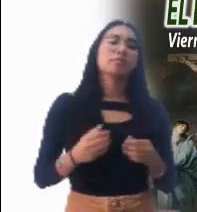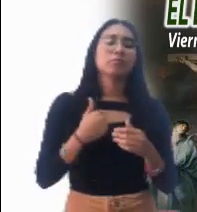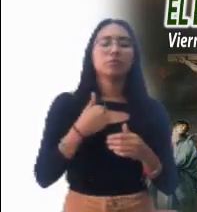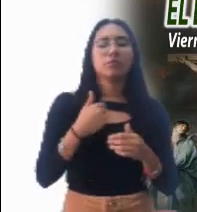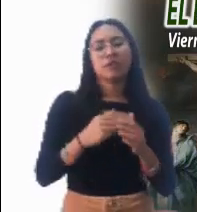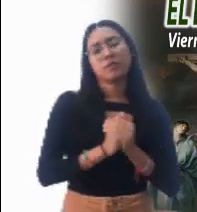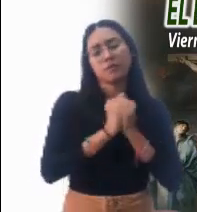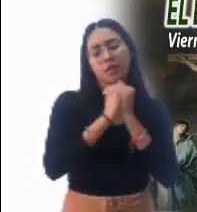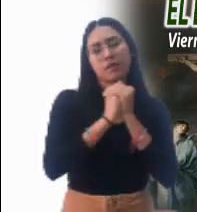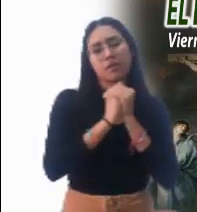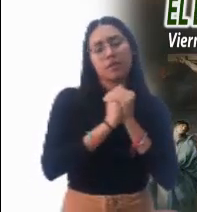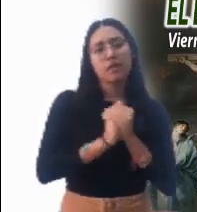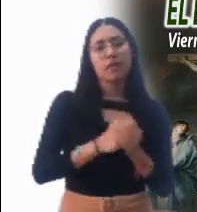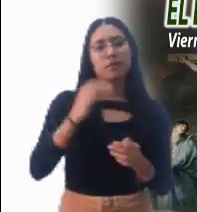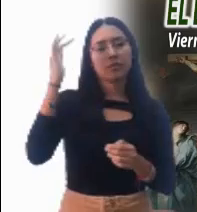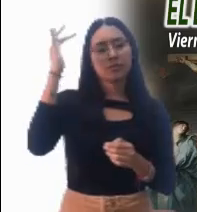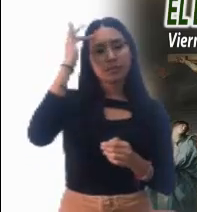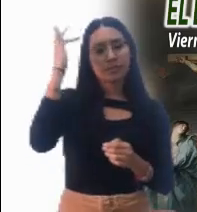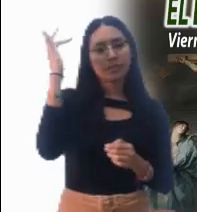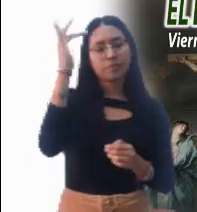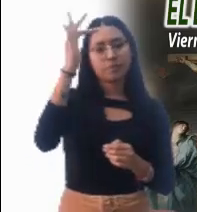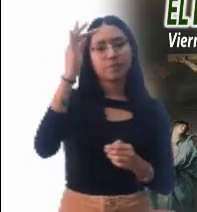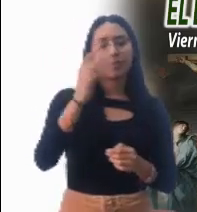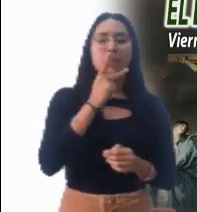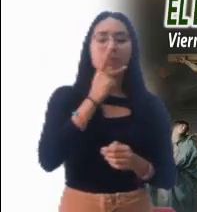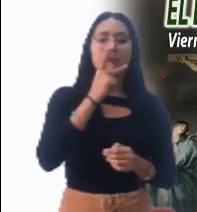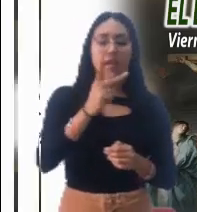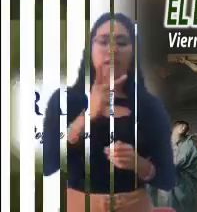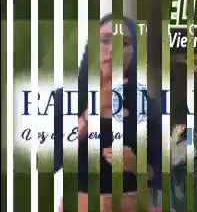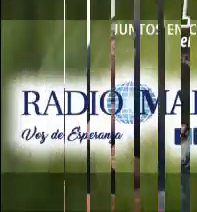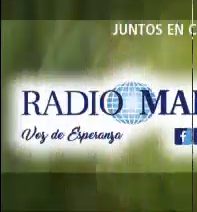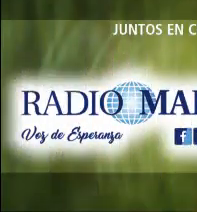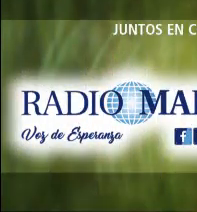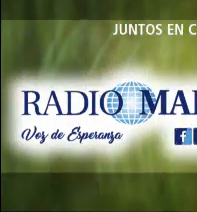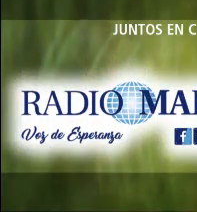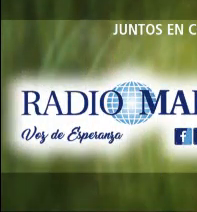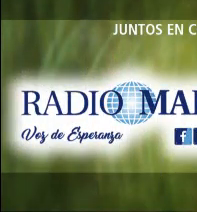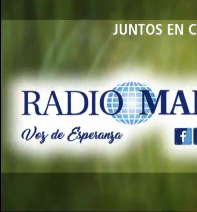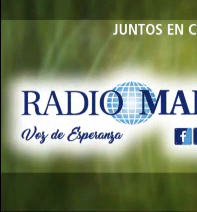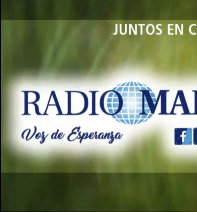El Señor te bendiga en nombre del Padre y del Hijo y del Espíritu Santo.